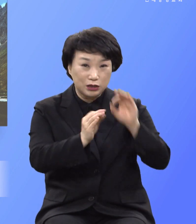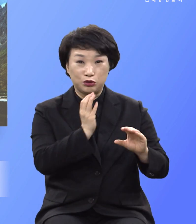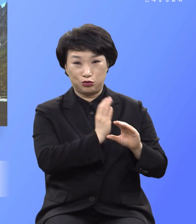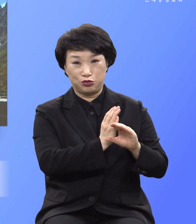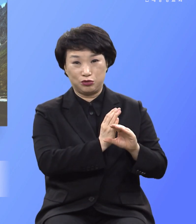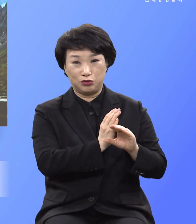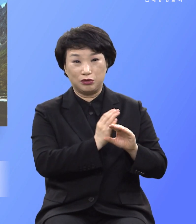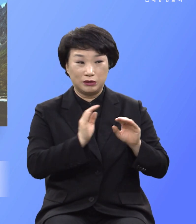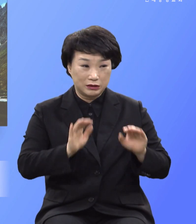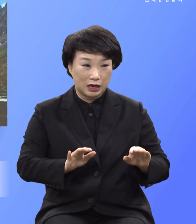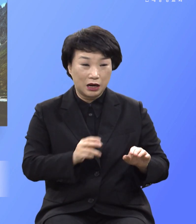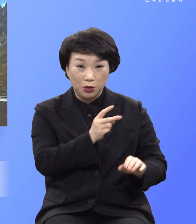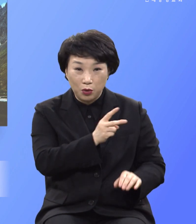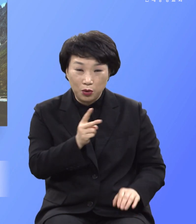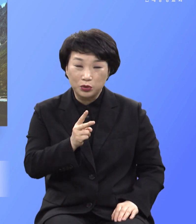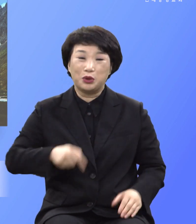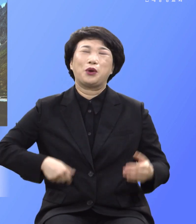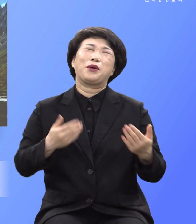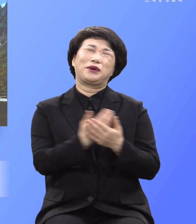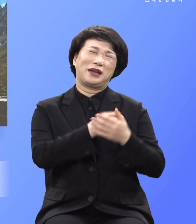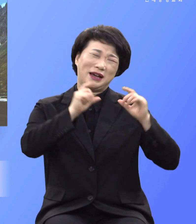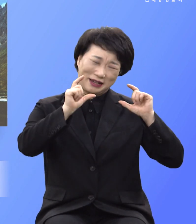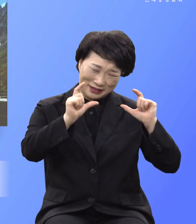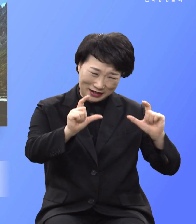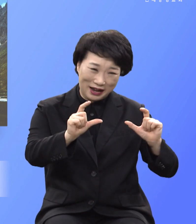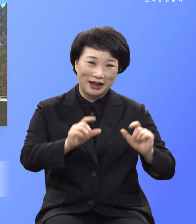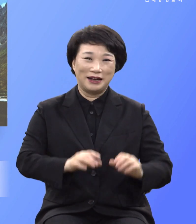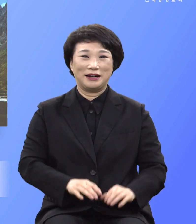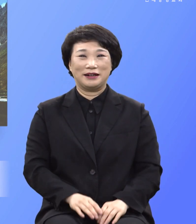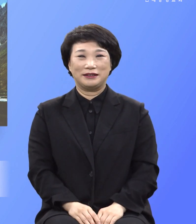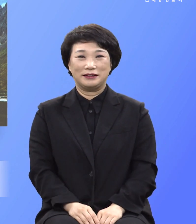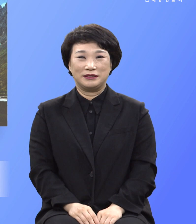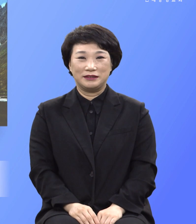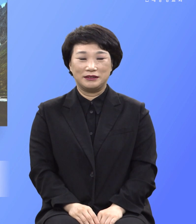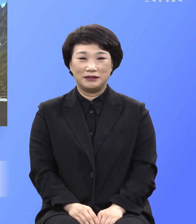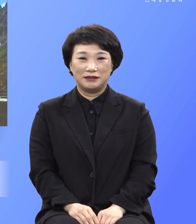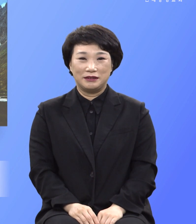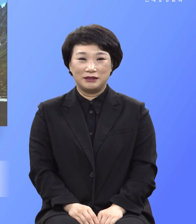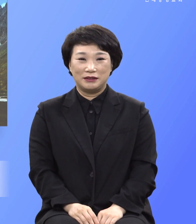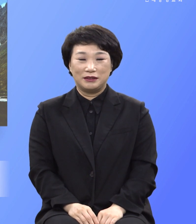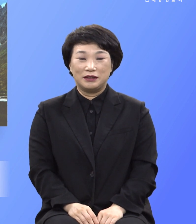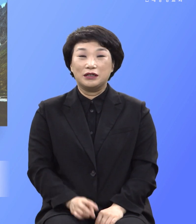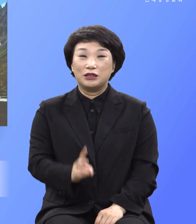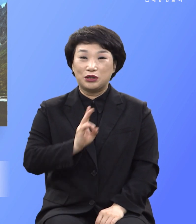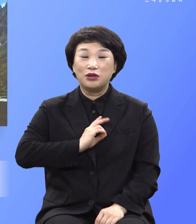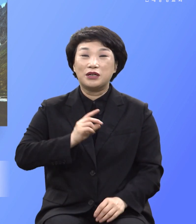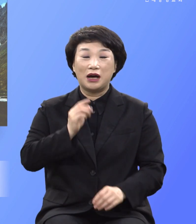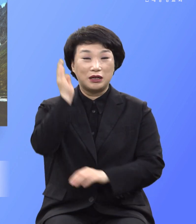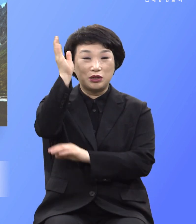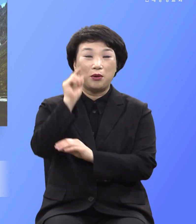곧 회개하라 하심입니다 손지자도 회개하라